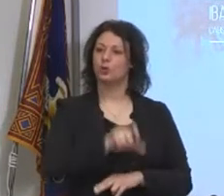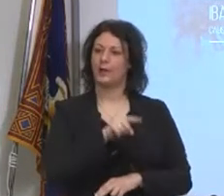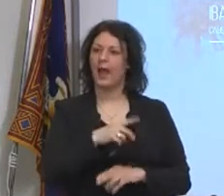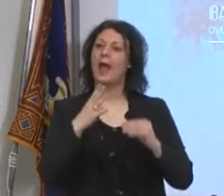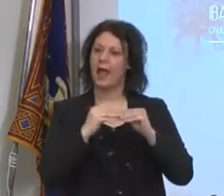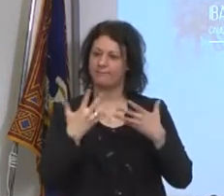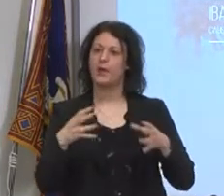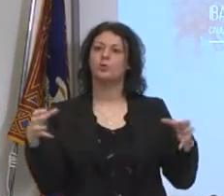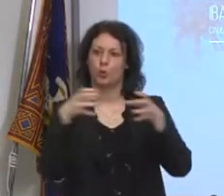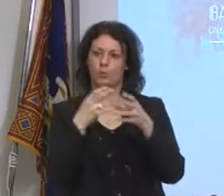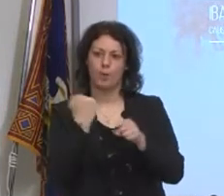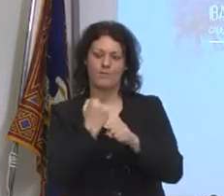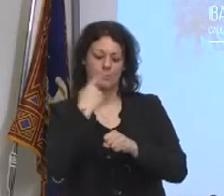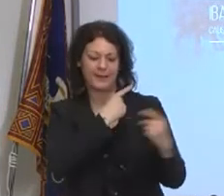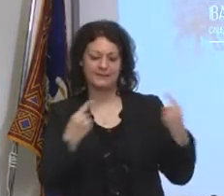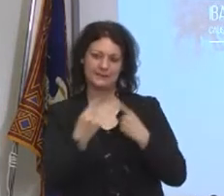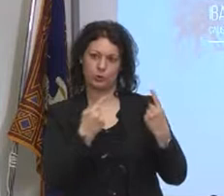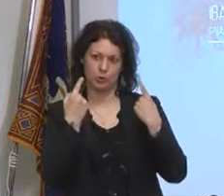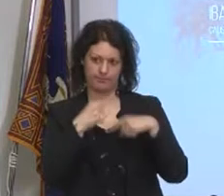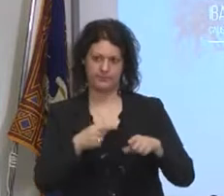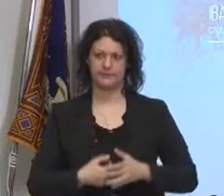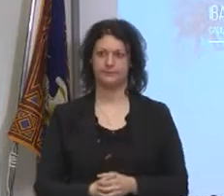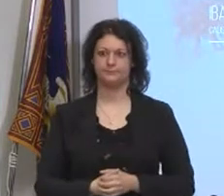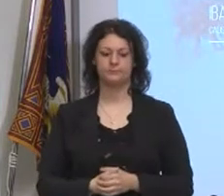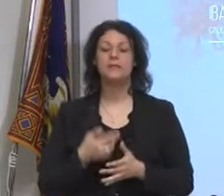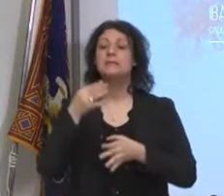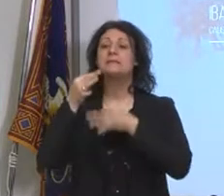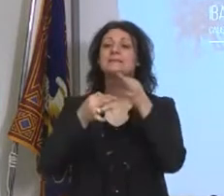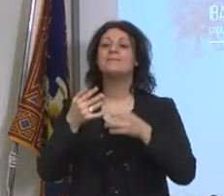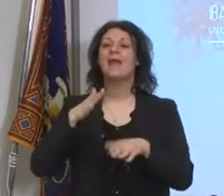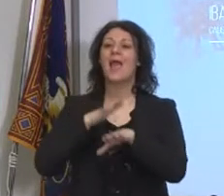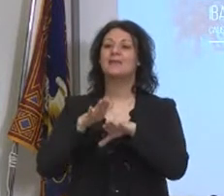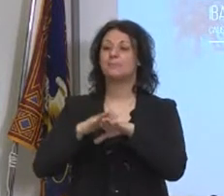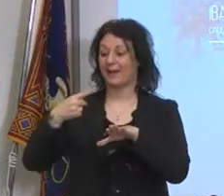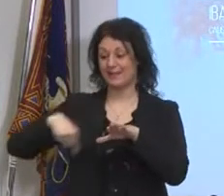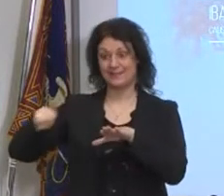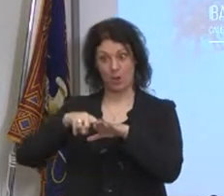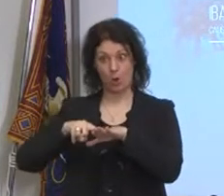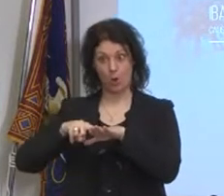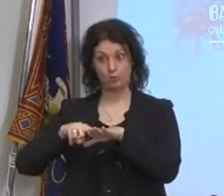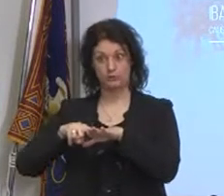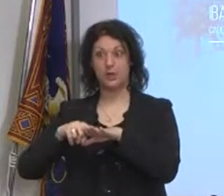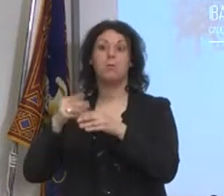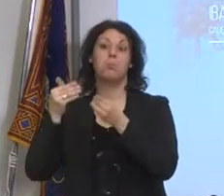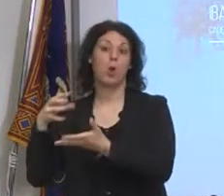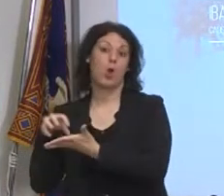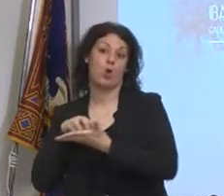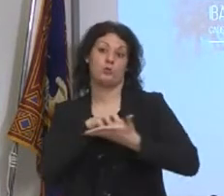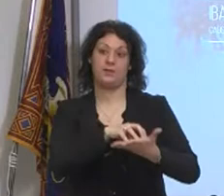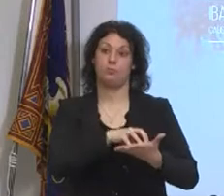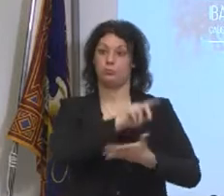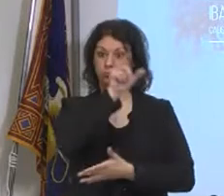e stanno discutendo. Quindi la nostra esperienza e anche il nostro apporto potrebbe essere molto utile, potremo anche partire in maniera